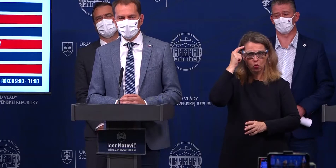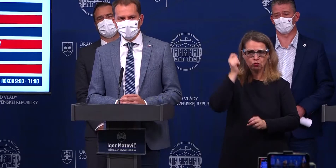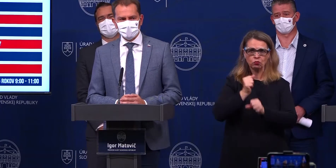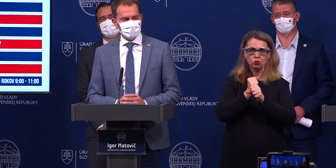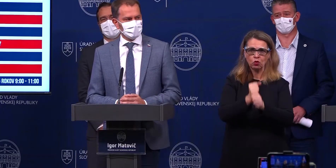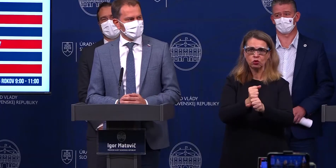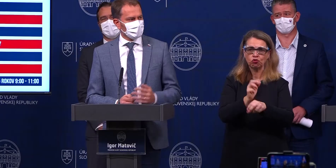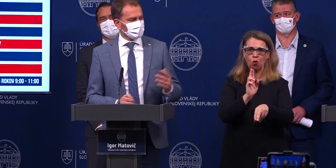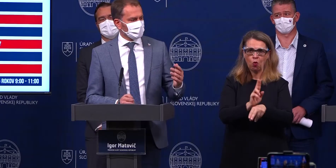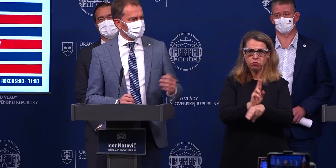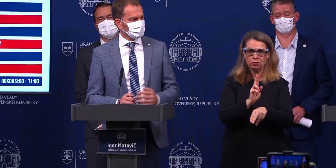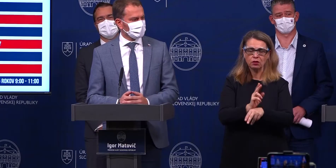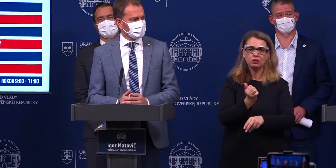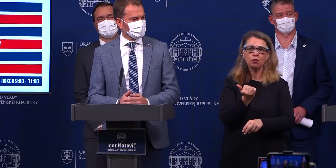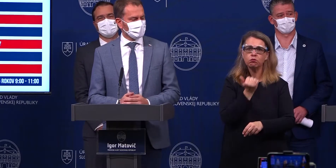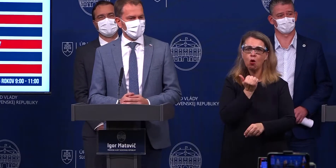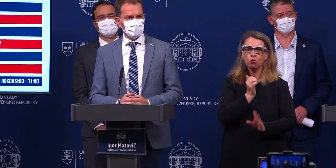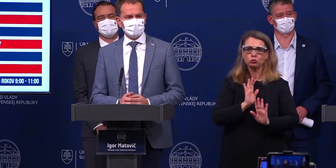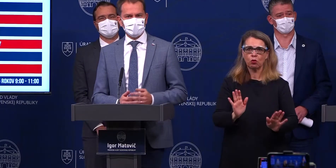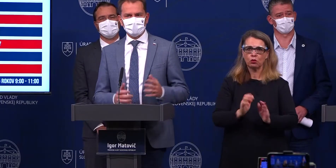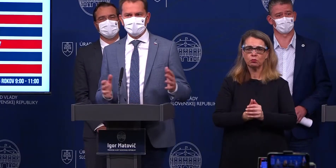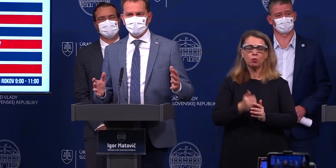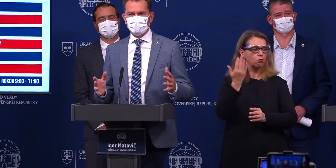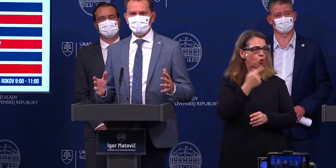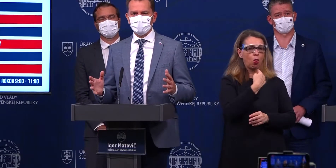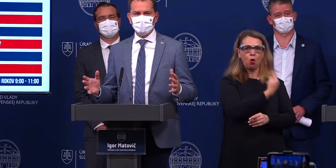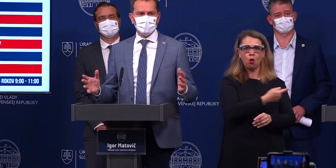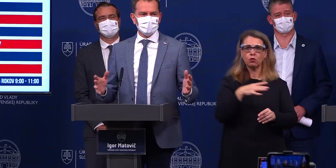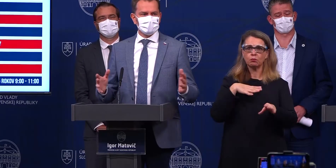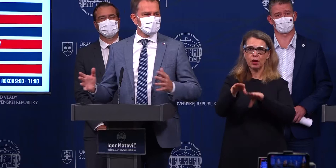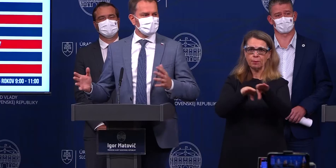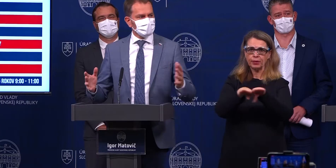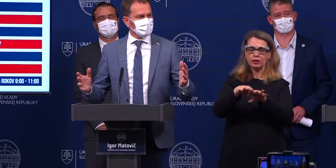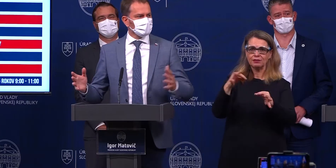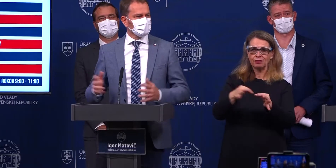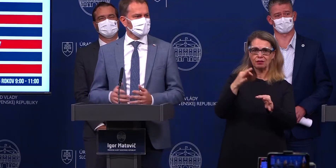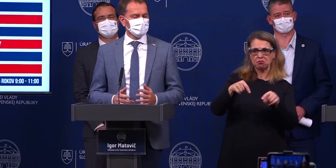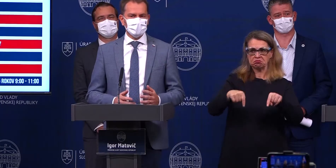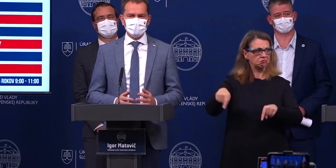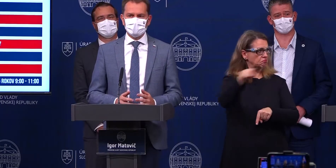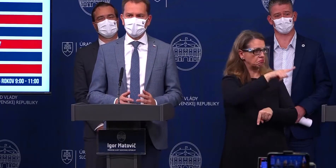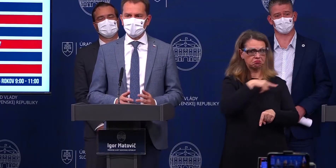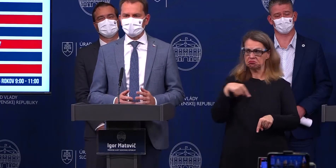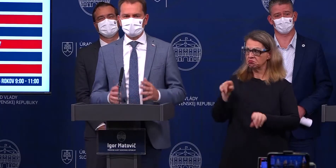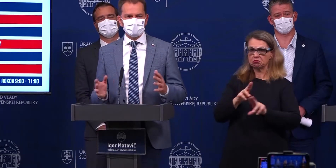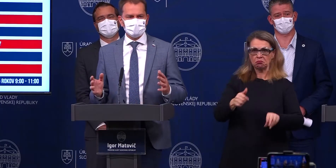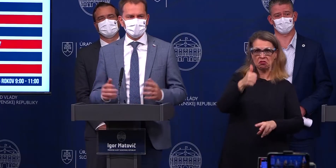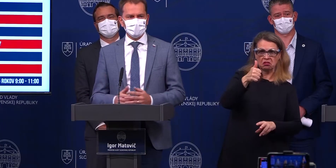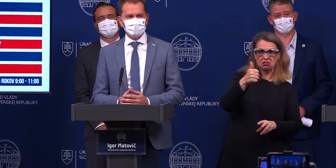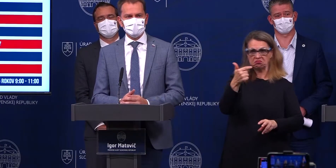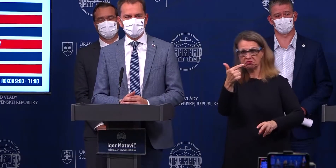opatrní. To, čo hovoril pán minister Krajiniak v tejto miestnosti, plus mínus môže byť jeden, dvaja